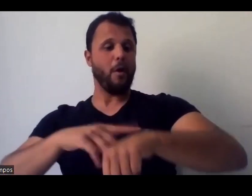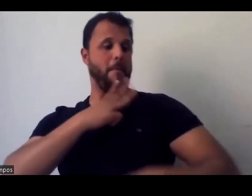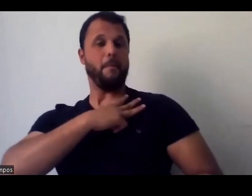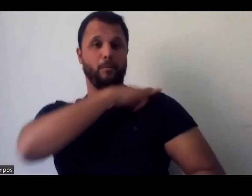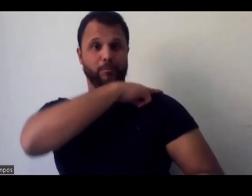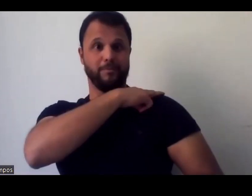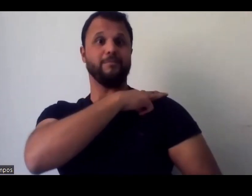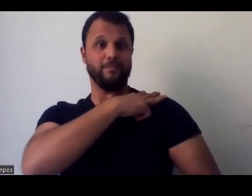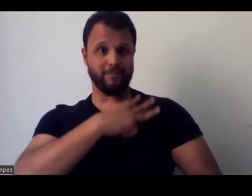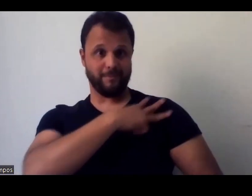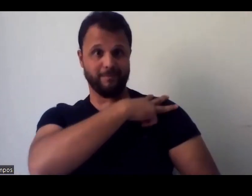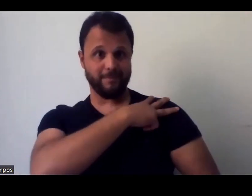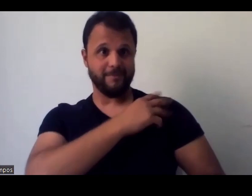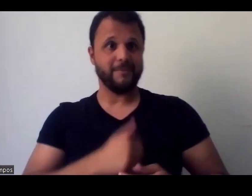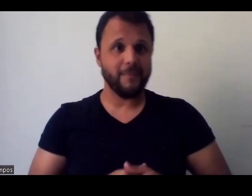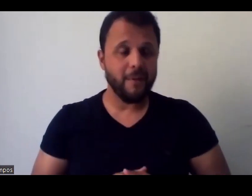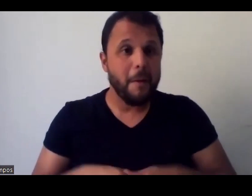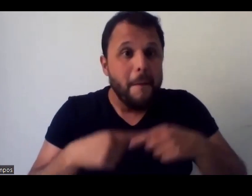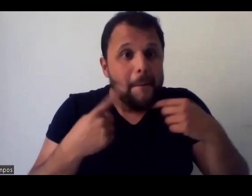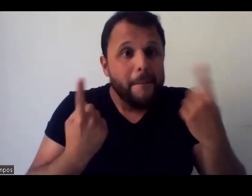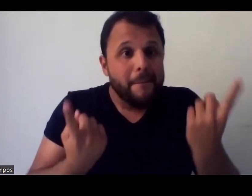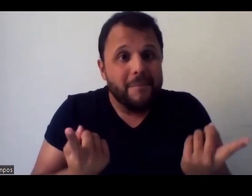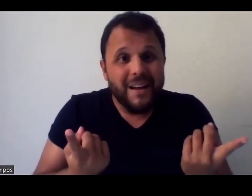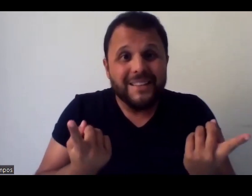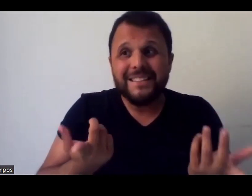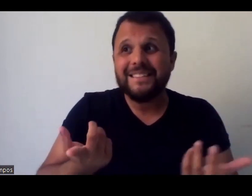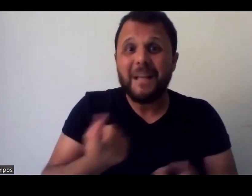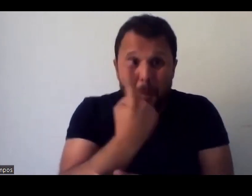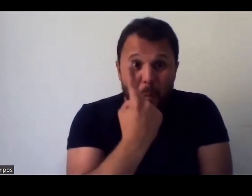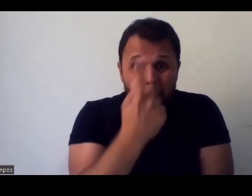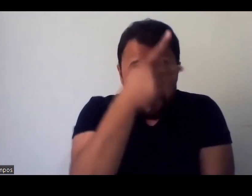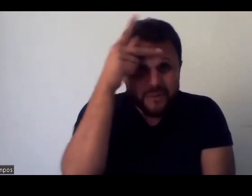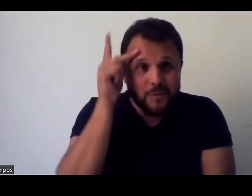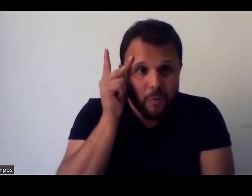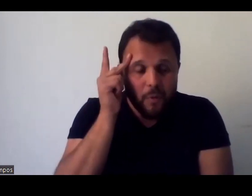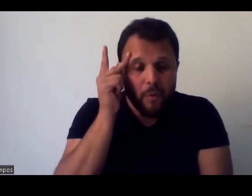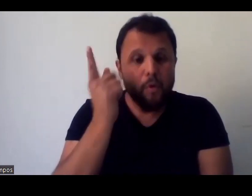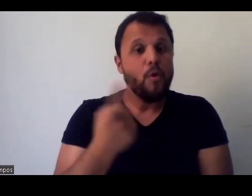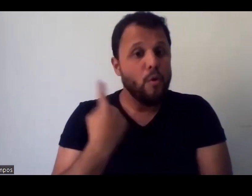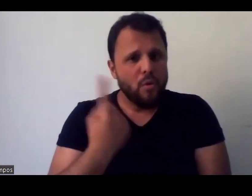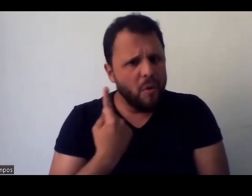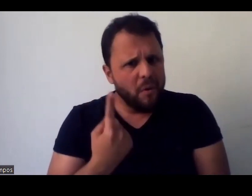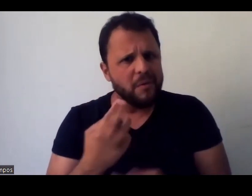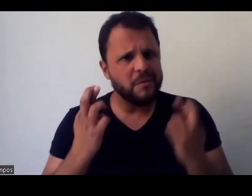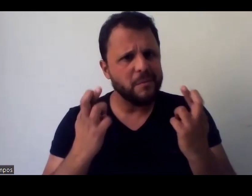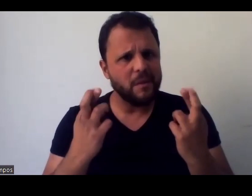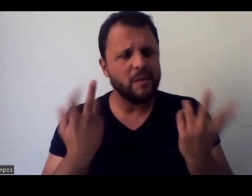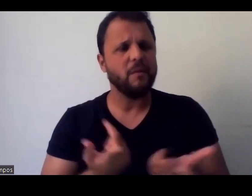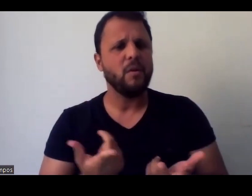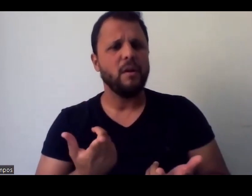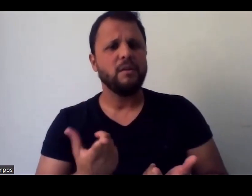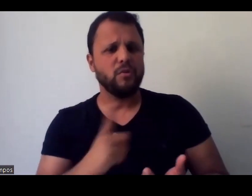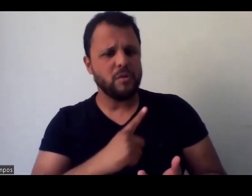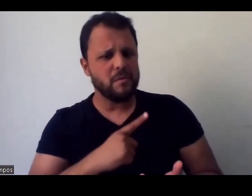esperar que cada um... Esperar não, isso a gente espera, porque a gente tem provas de que existem também